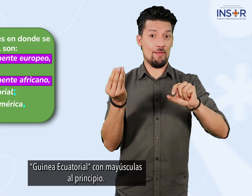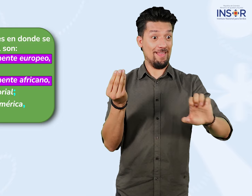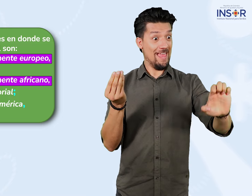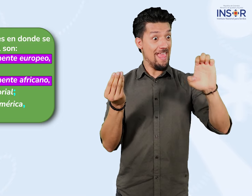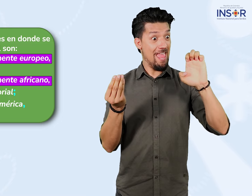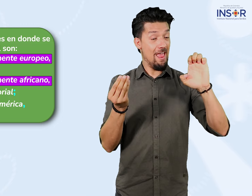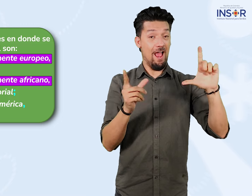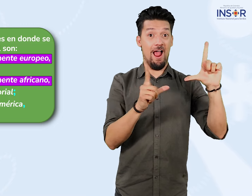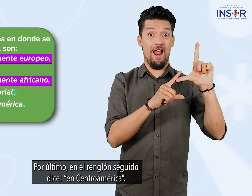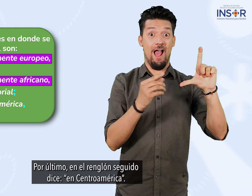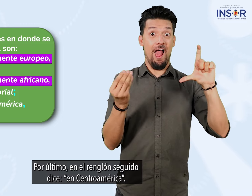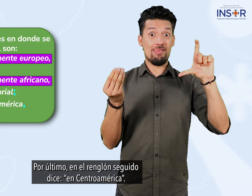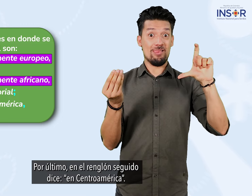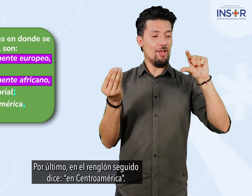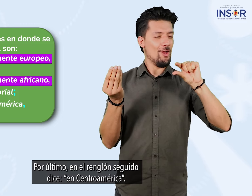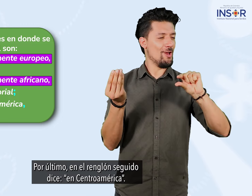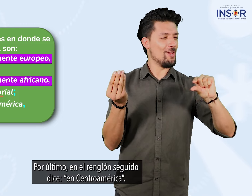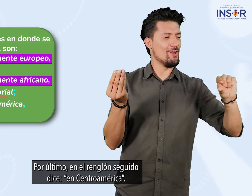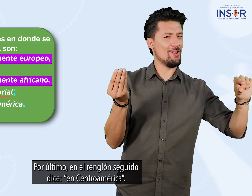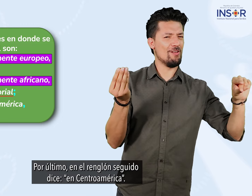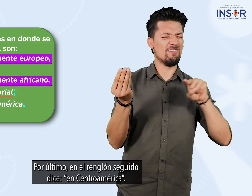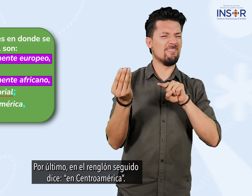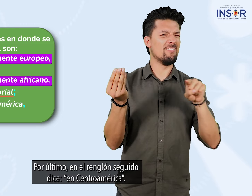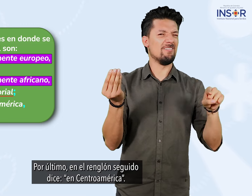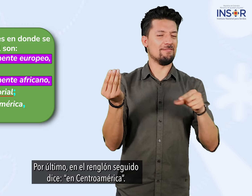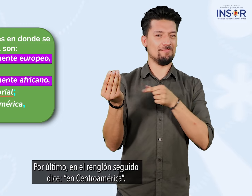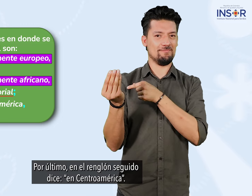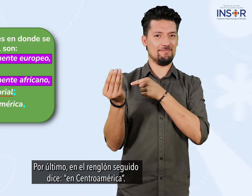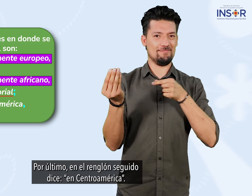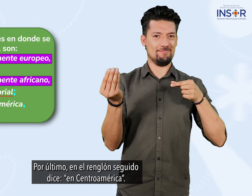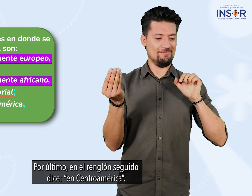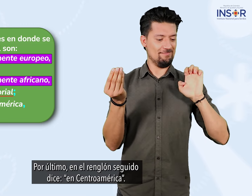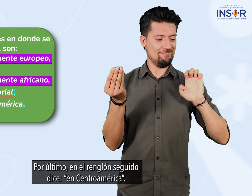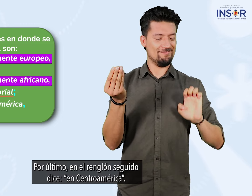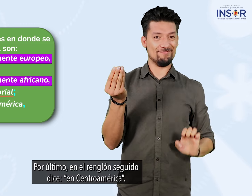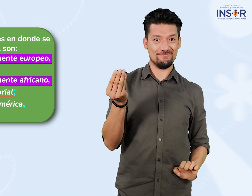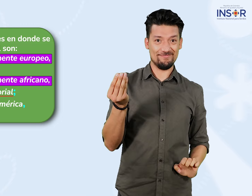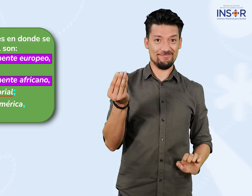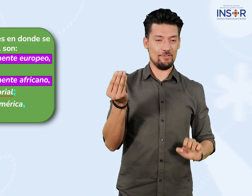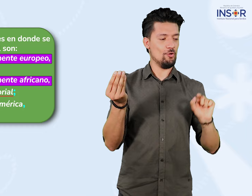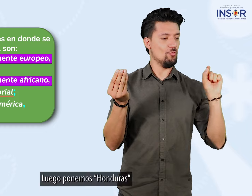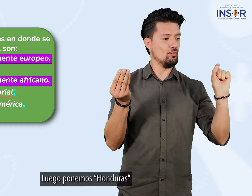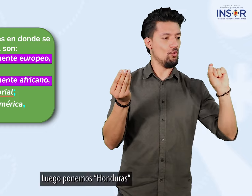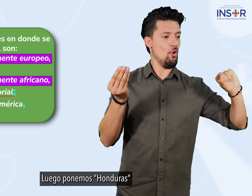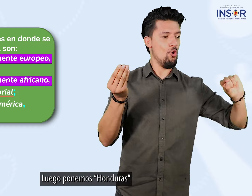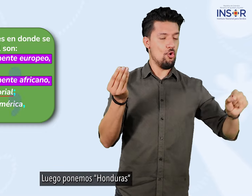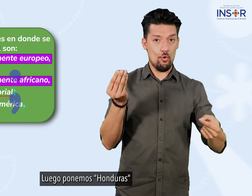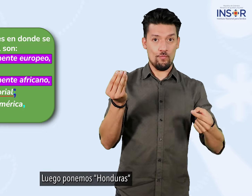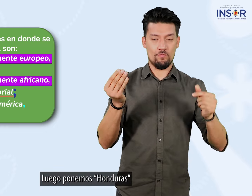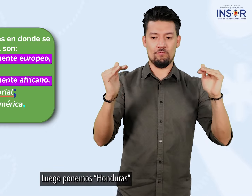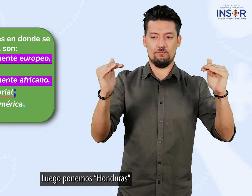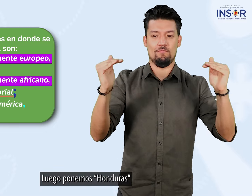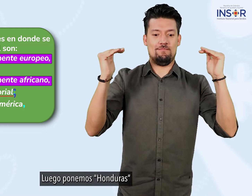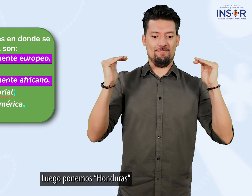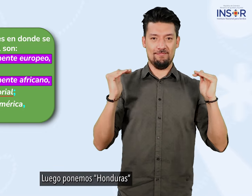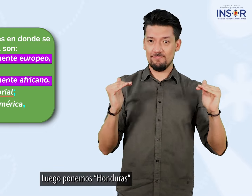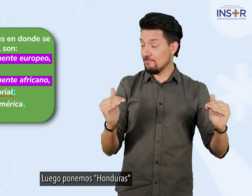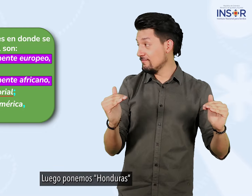por último en el renglón seguido dice en Centroamérica luego ponemos Honduras